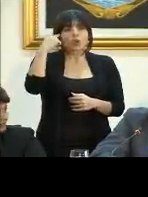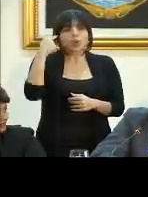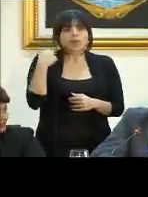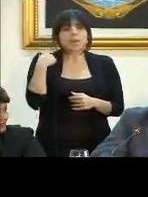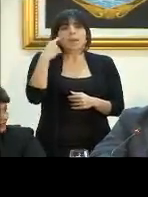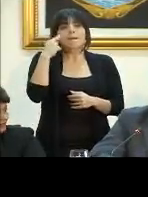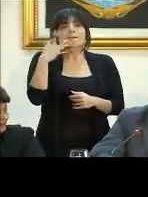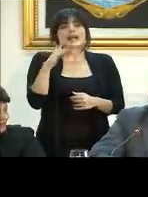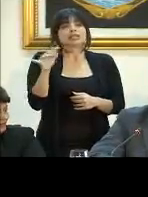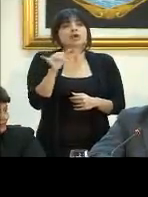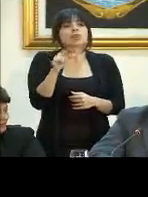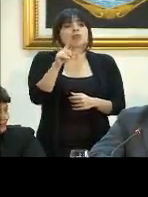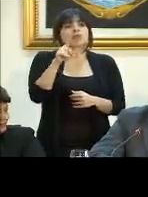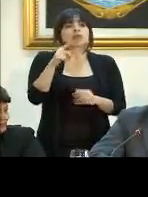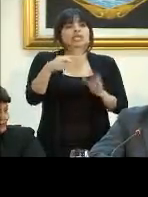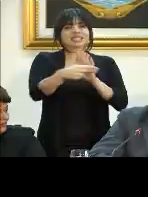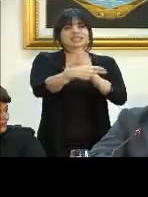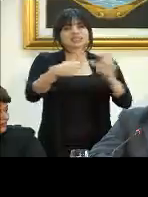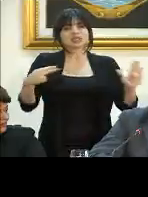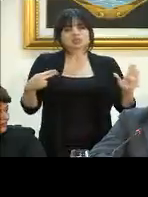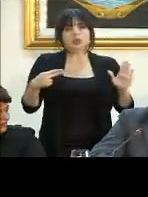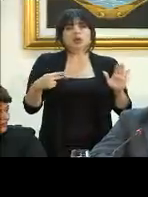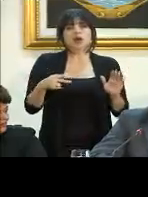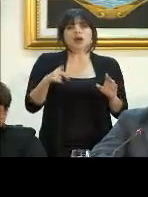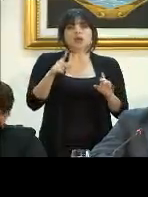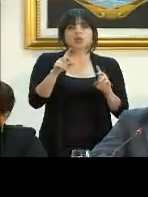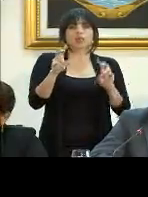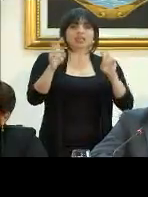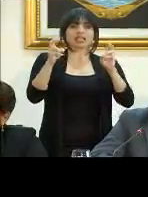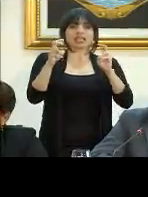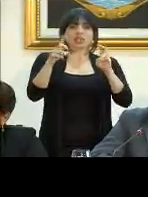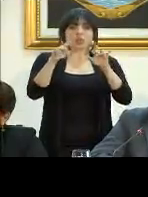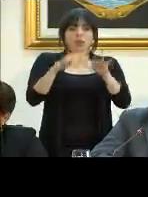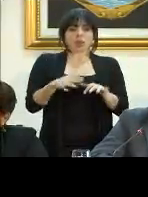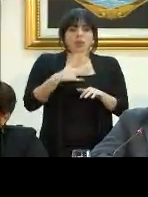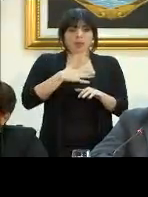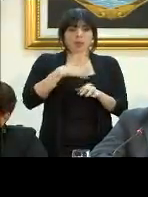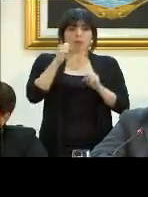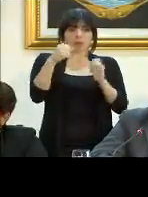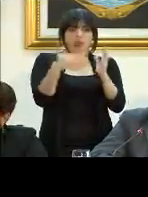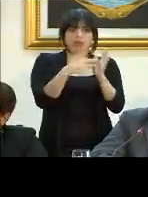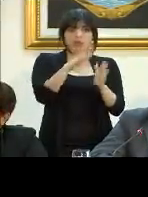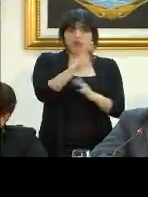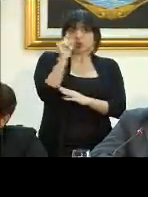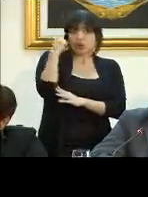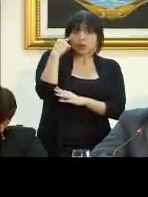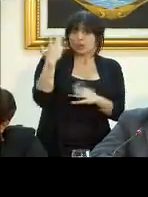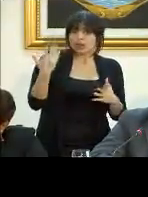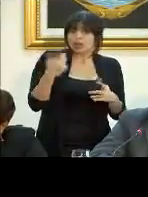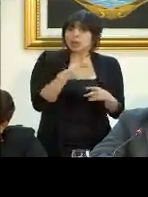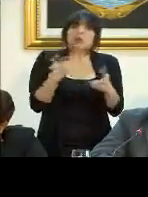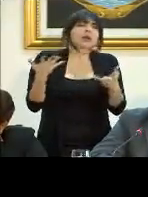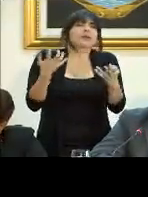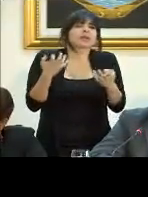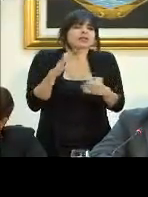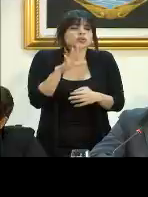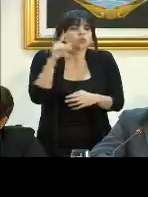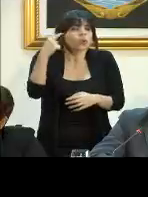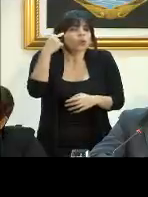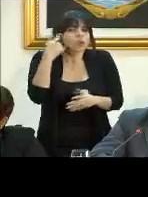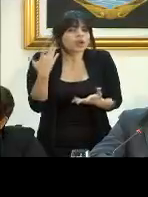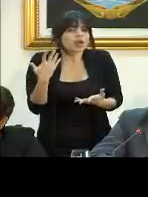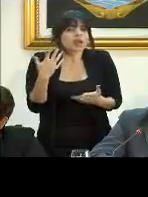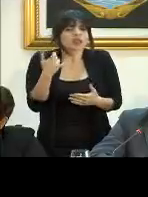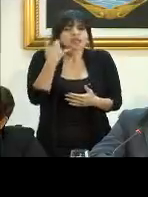me parece que es como una censura, ¿verdad? Un título de una nota mía puede afectar su gobierno, o ¿qué pretende el gobierno al